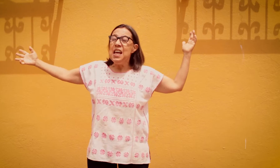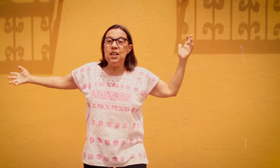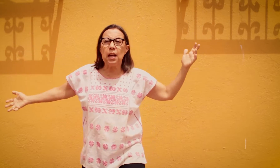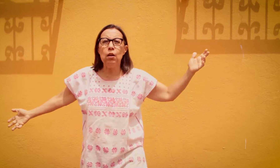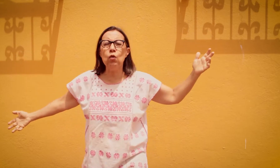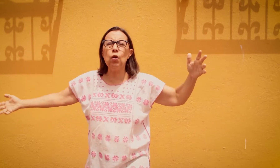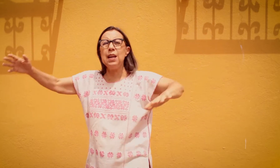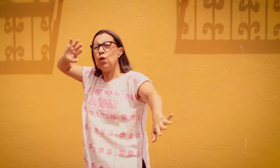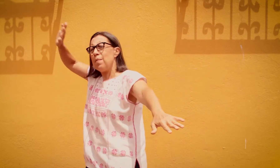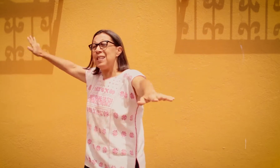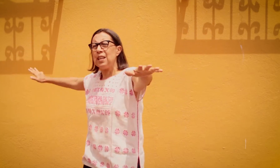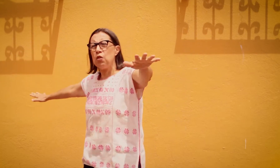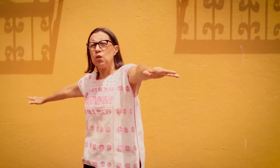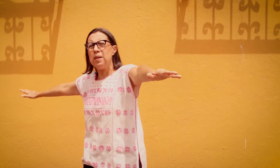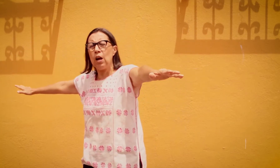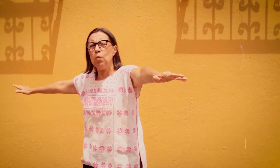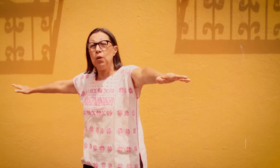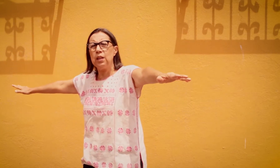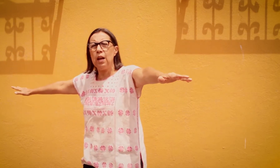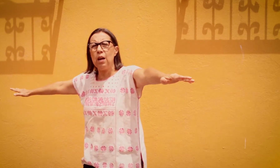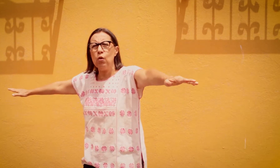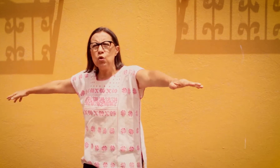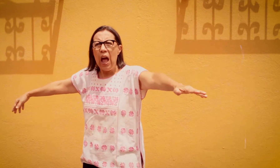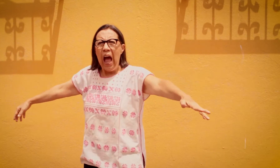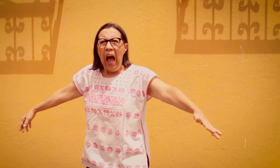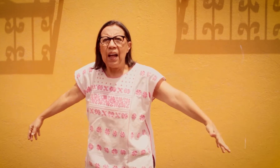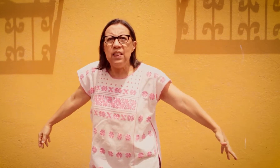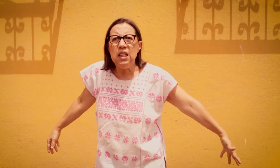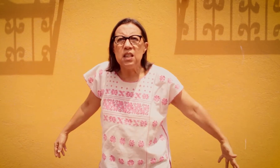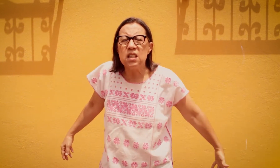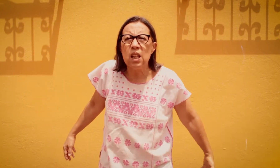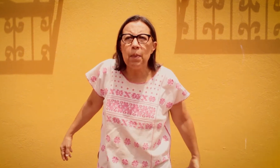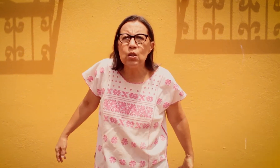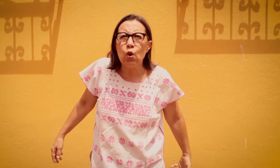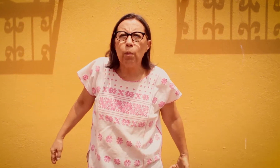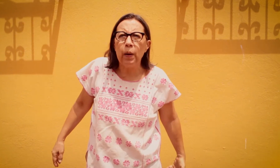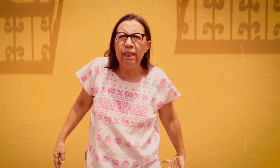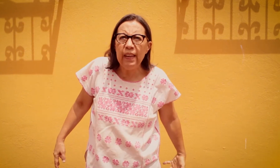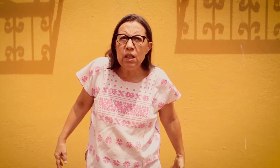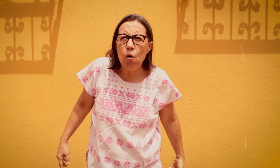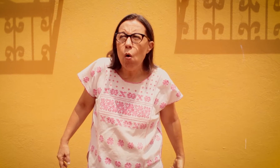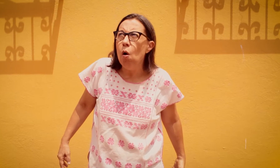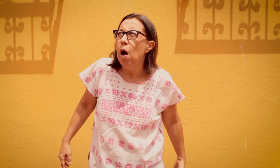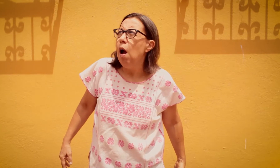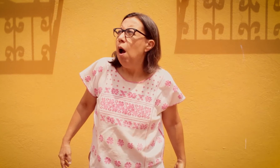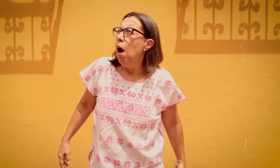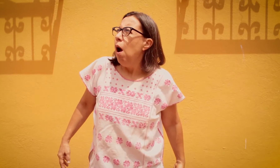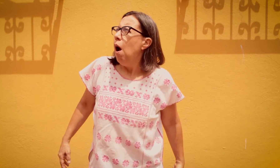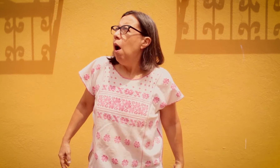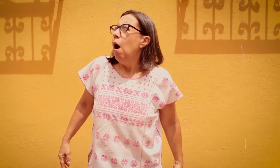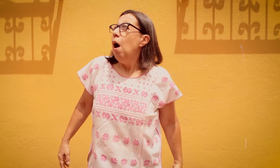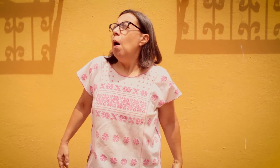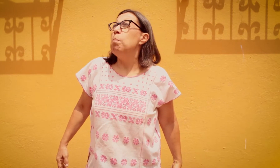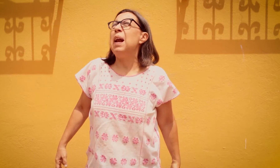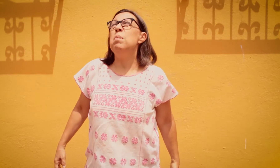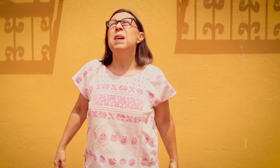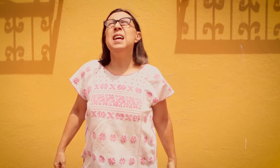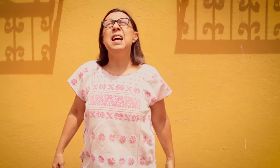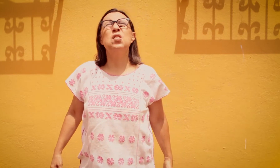Y salieron corriendo. maestra no sabía cómo detenerlos. Andy estaba sorprendido. ¡Ah! Palmeras,